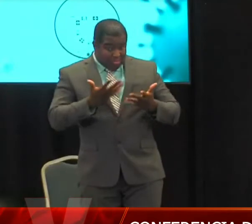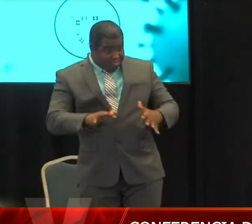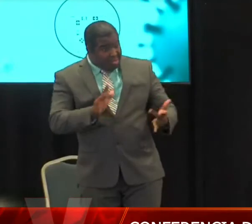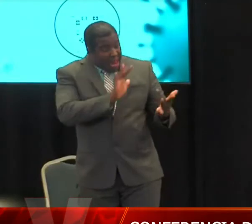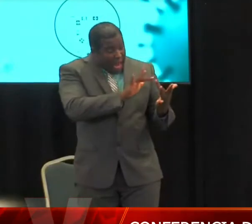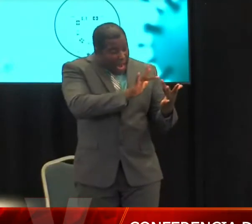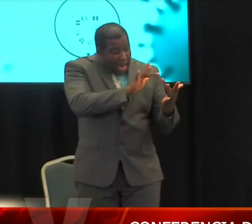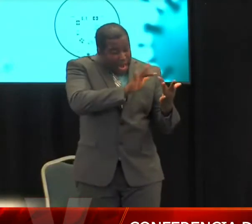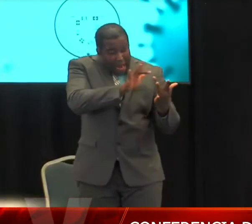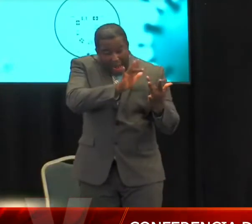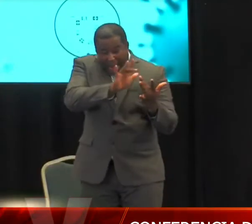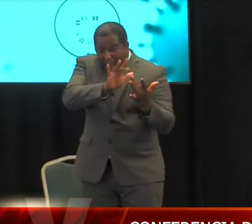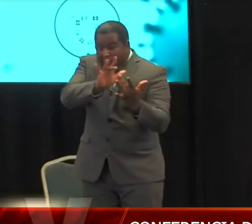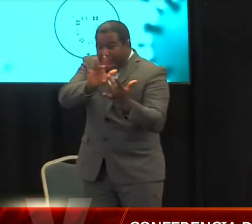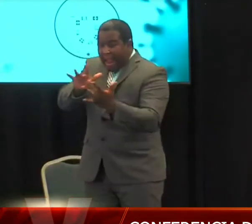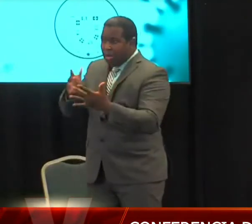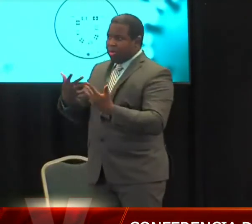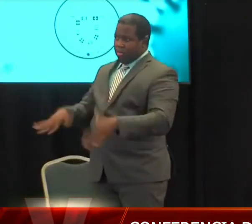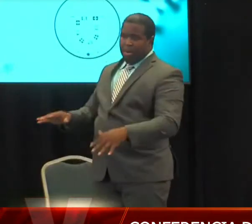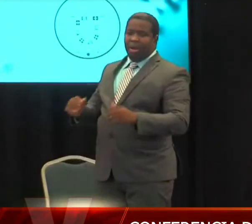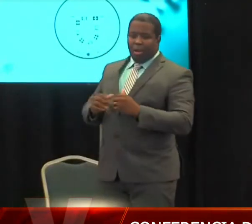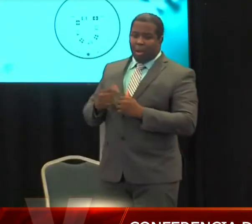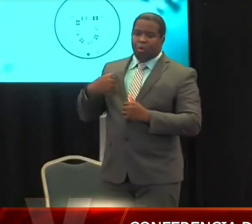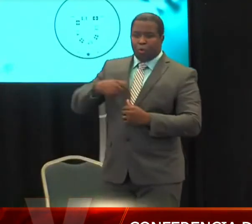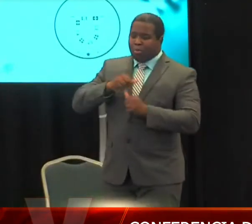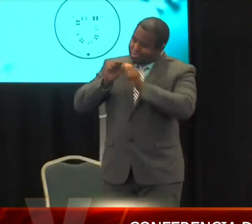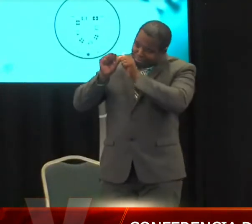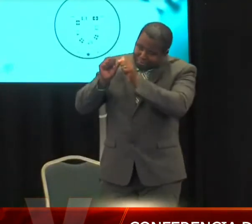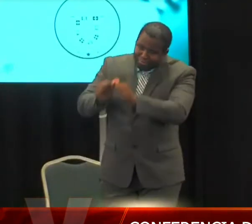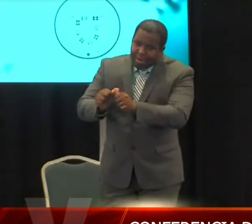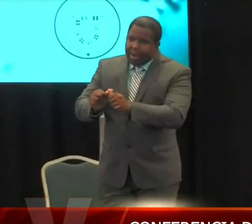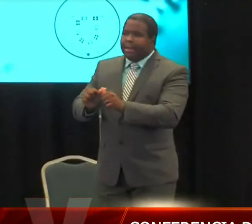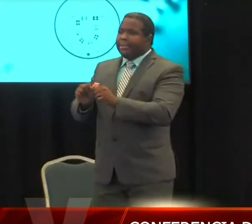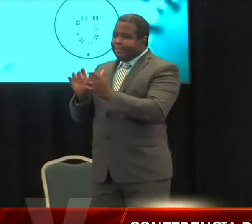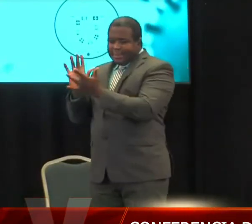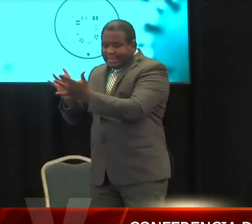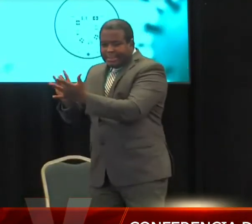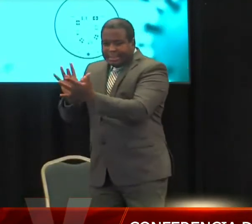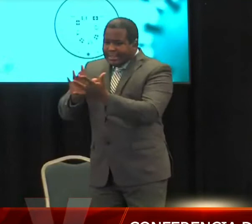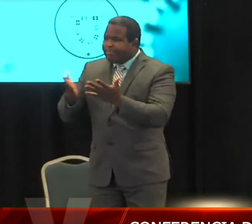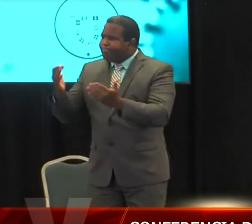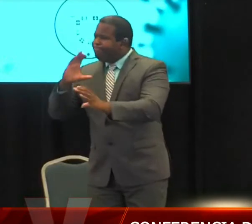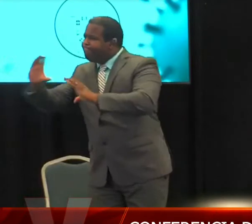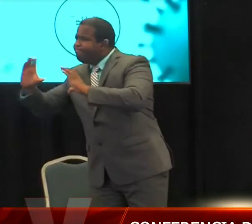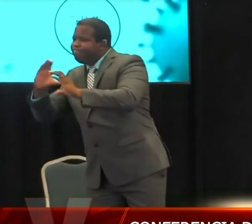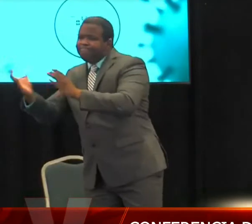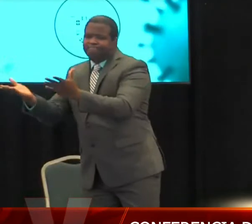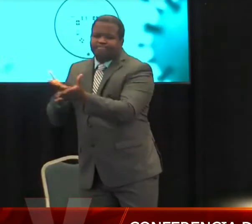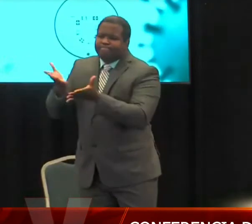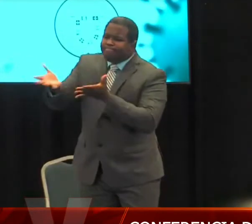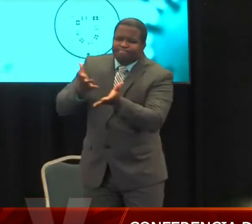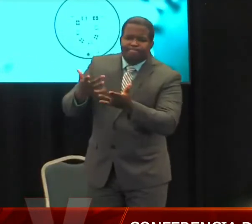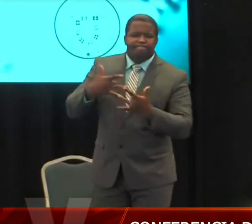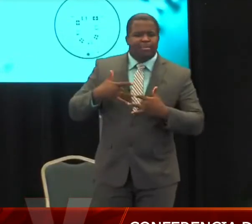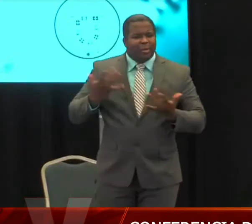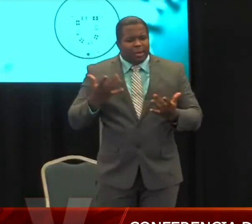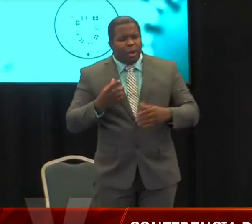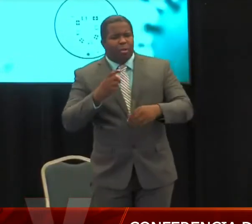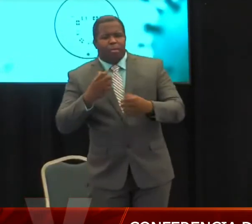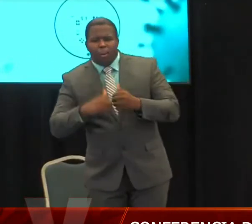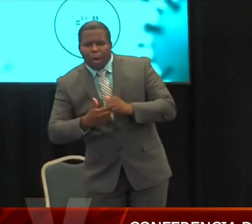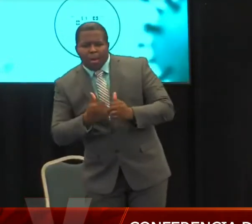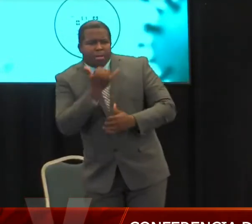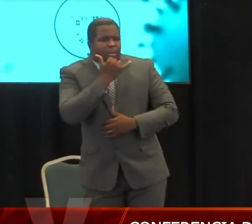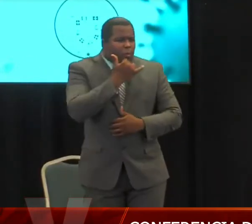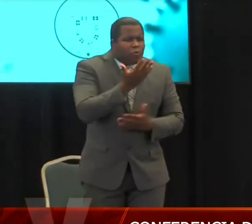Salud, con la señora gobernadora y ese diálogo va a continuar. Y sabemos que tiene mucho que aportar porque la realidad del caso es que esta crisis no